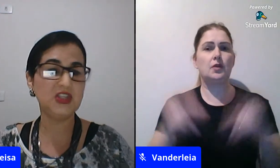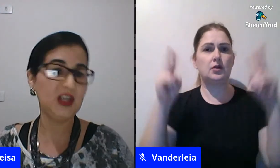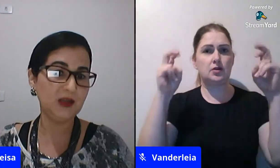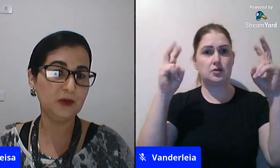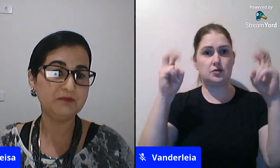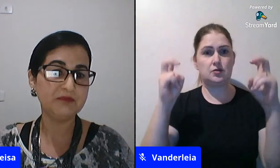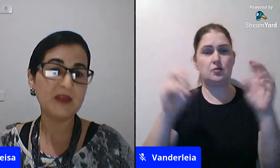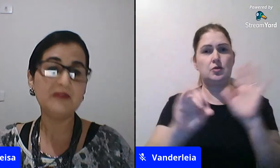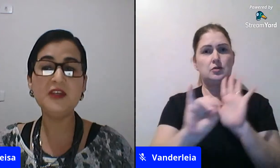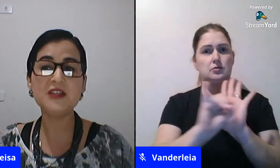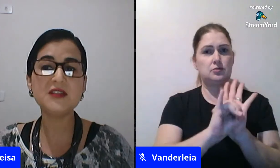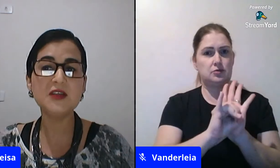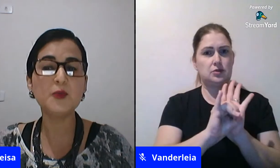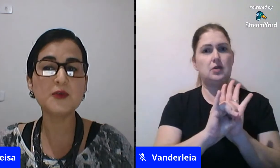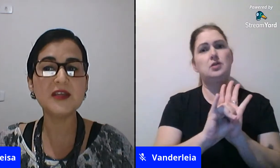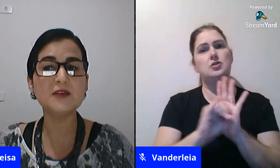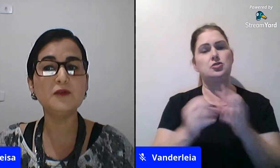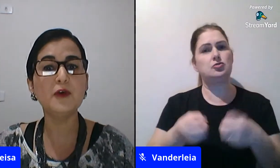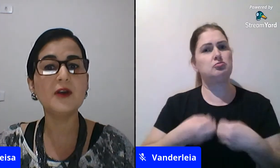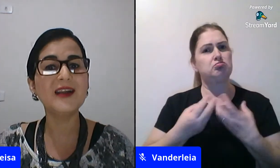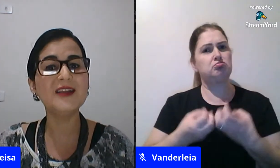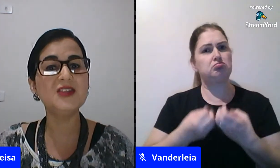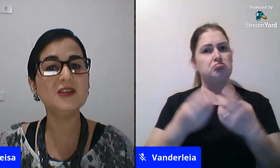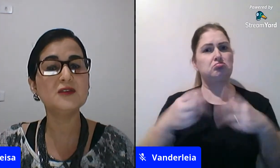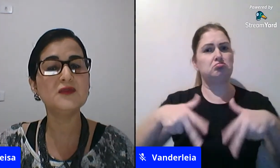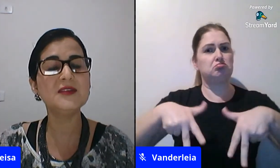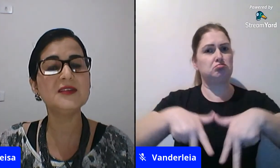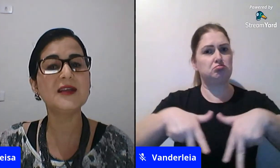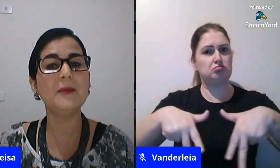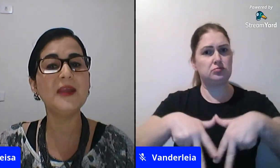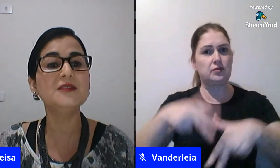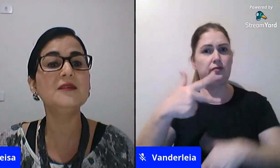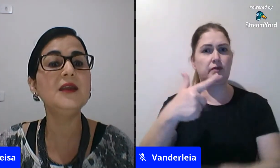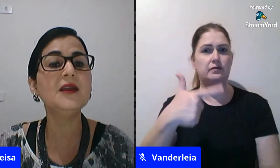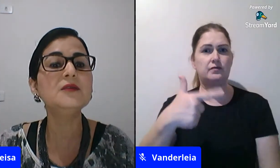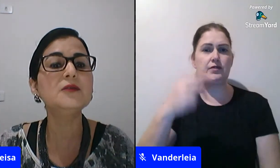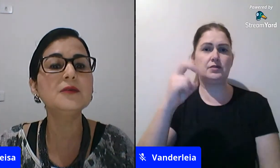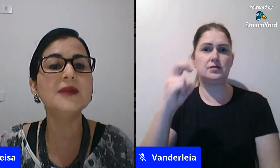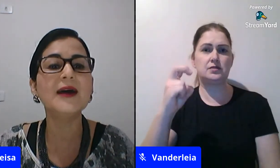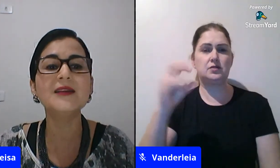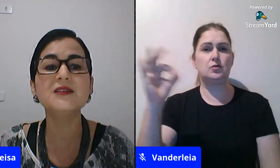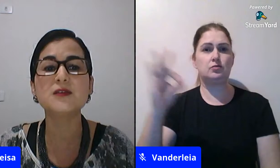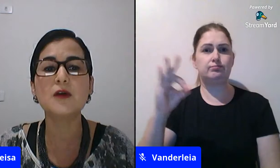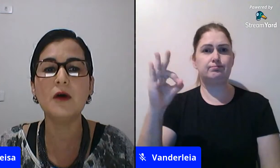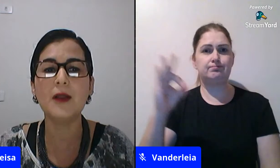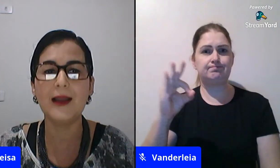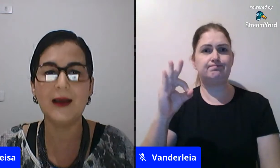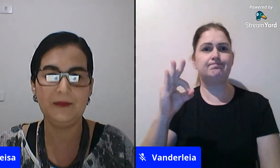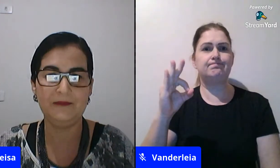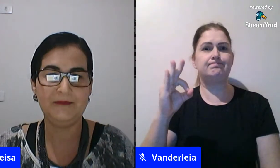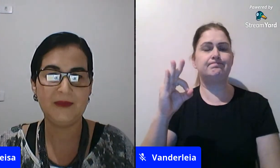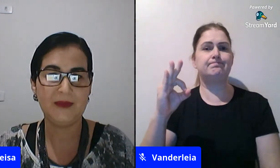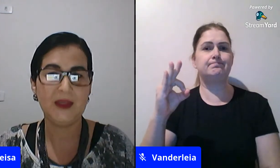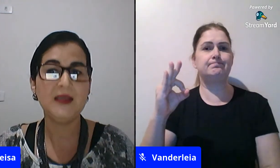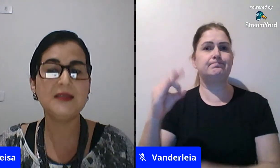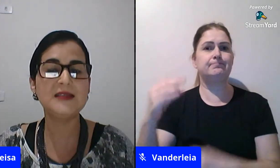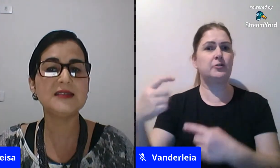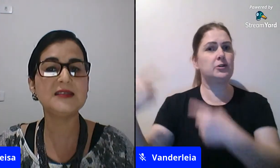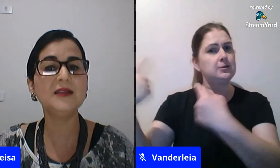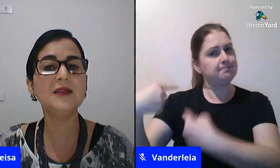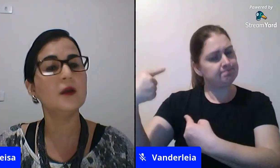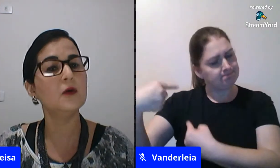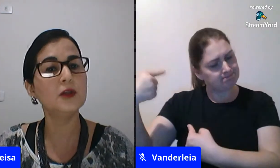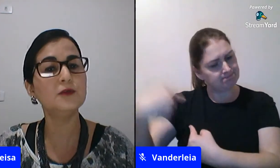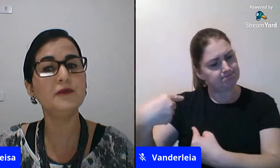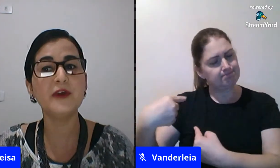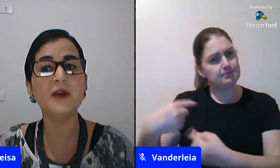expressão de gênero, 25% foram agredidos fisicamente dentro da escola, e